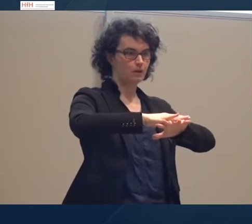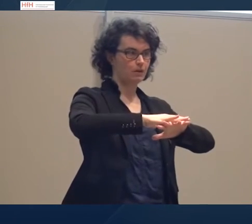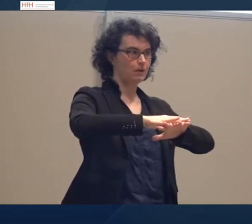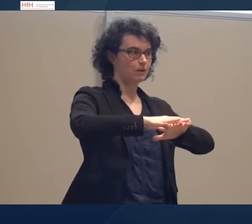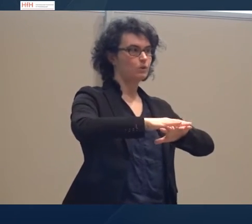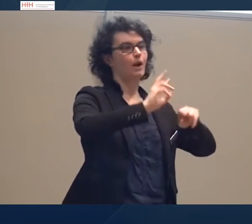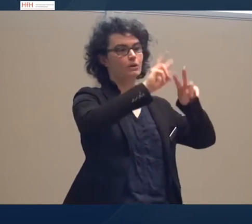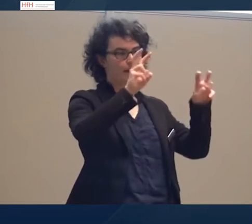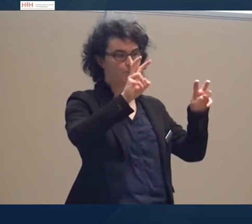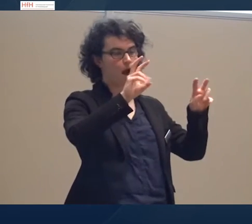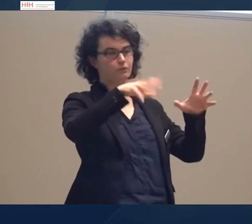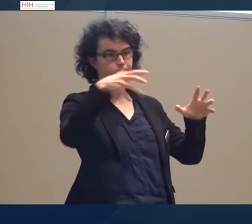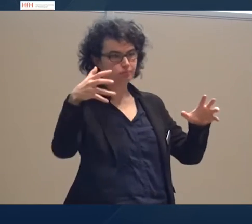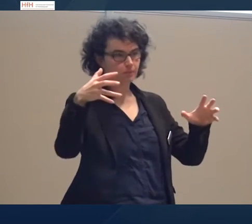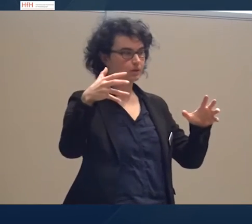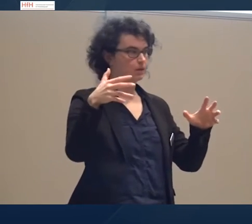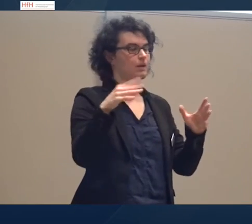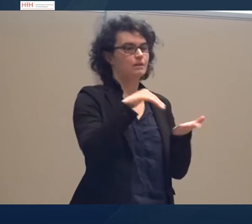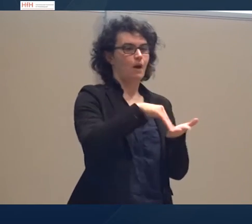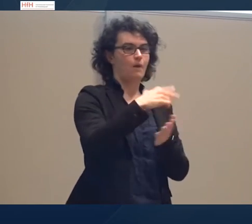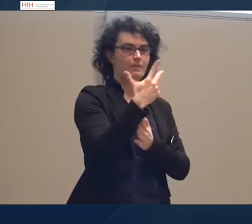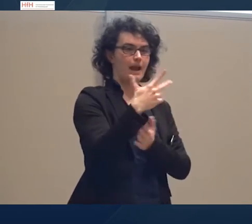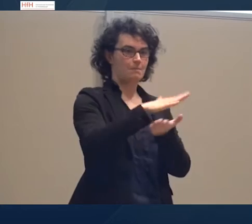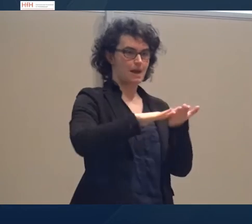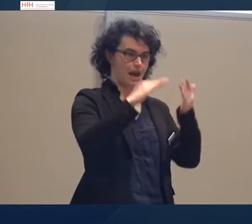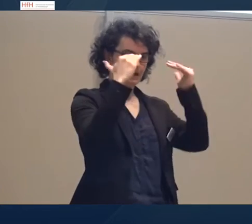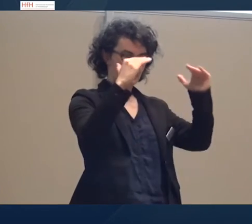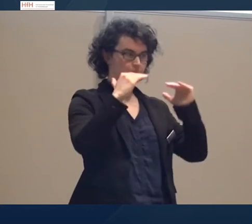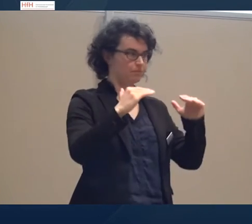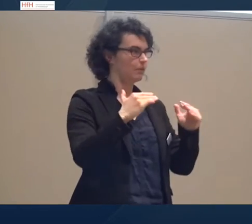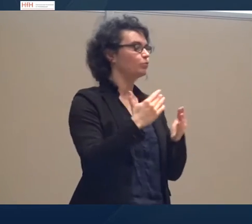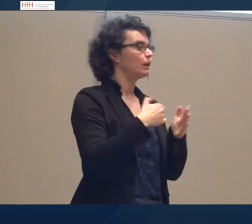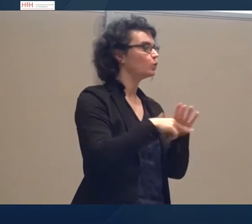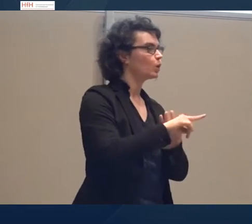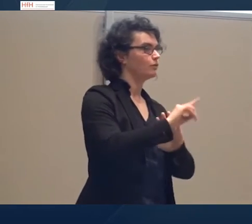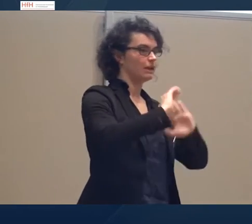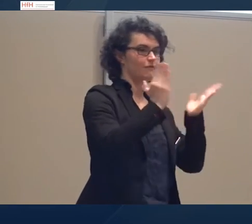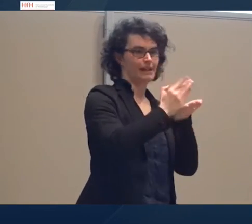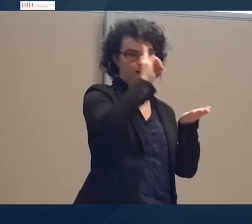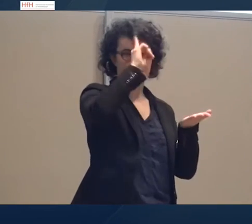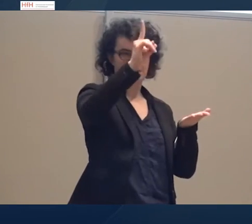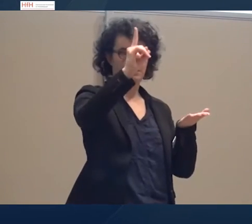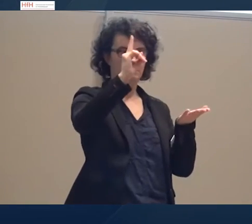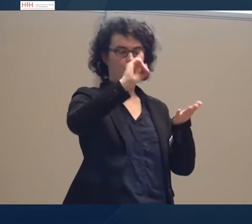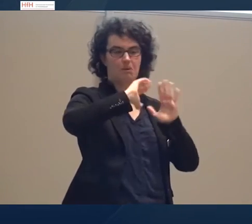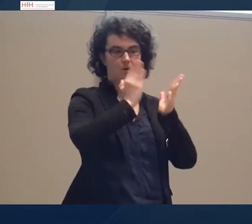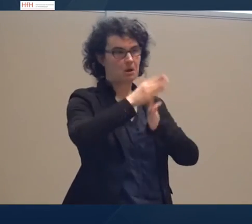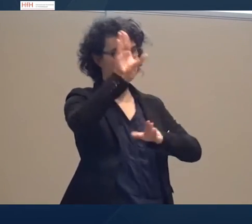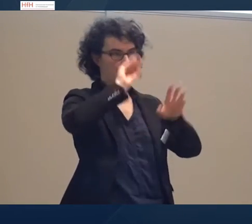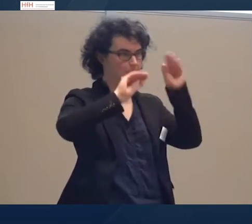Also sie teilt es ein in drei Bereiche. Einerseits ist das das Weltwissen, was wir haben, das Allgemeinbildung, was unsere Erfahrung,